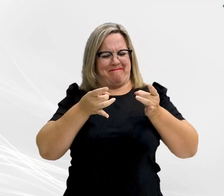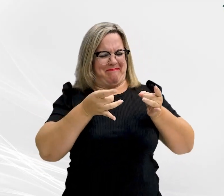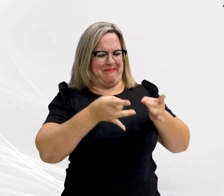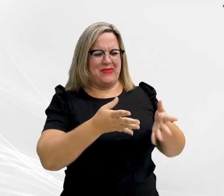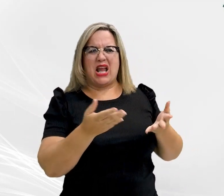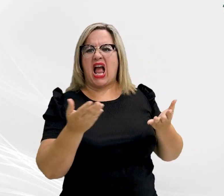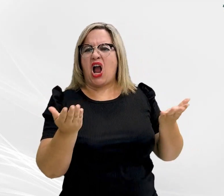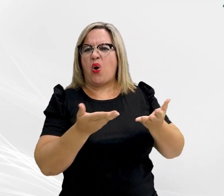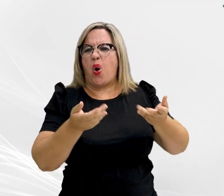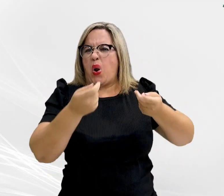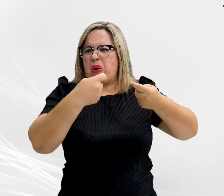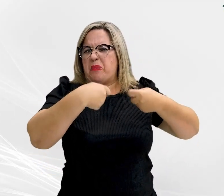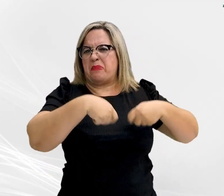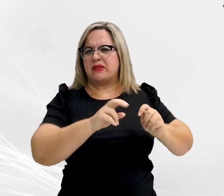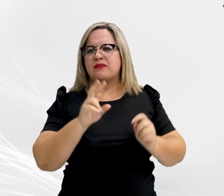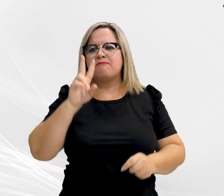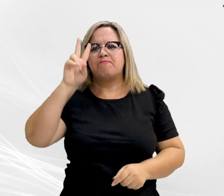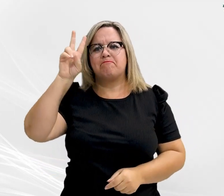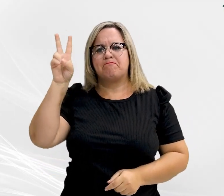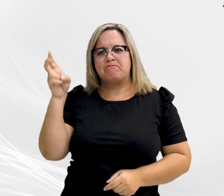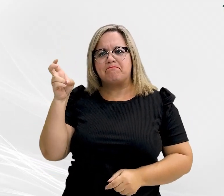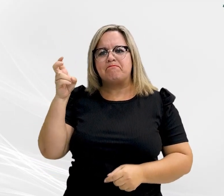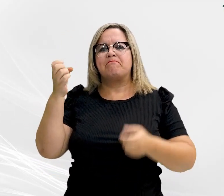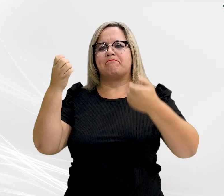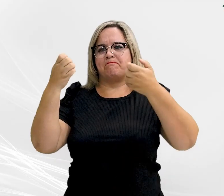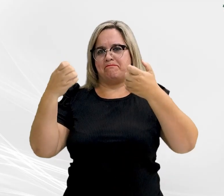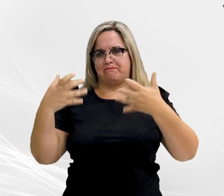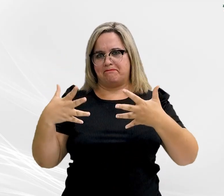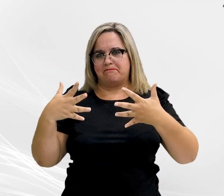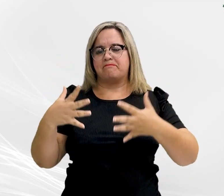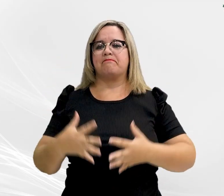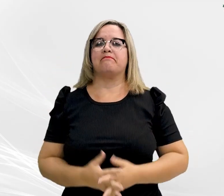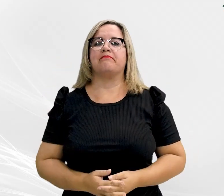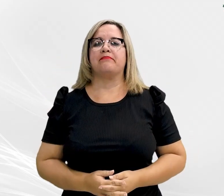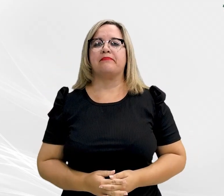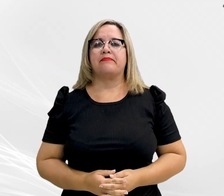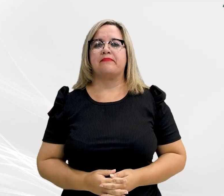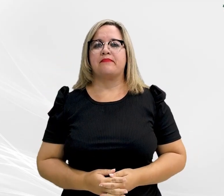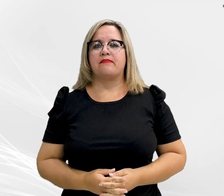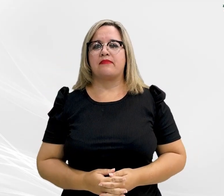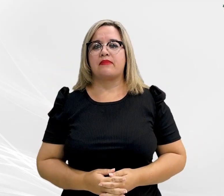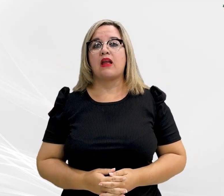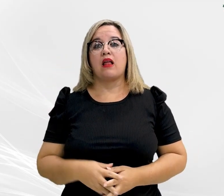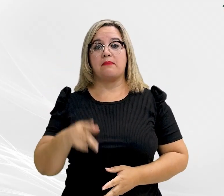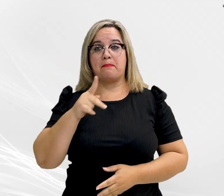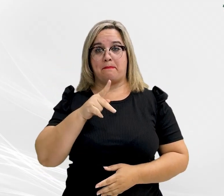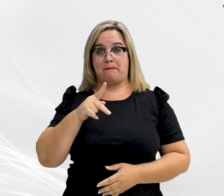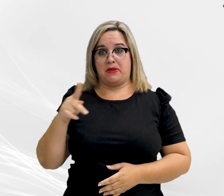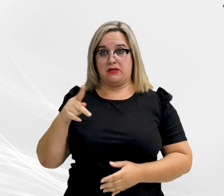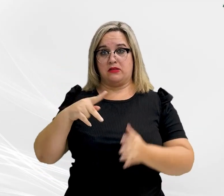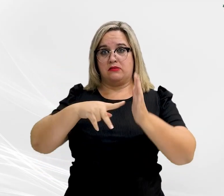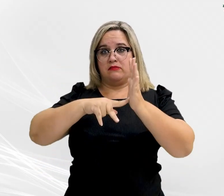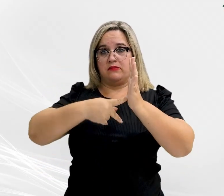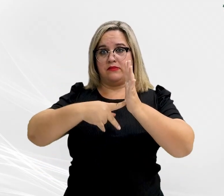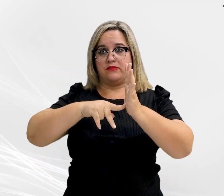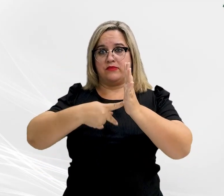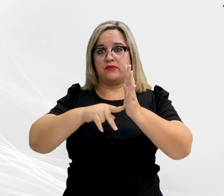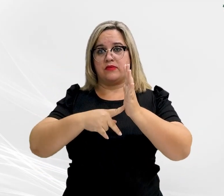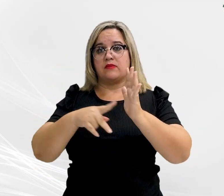necessários. Fecha aspas. Comentou. Segundo o presidente do Sindicato dos Servidores do Ministério Público,